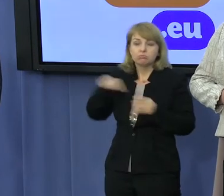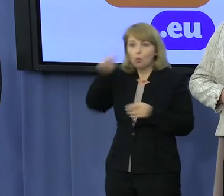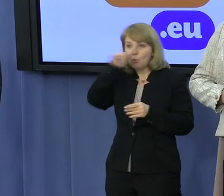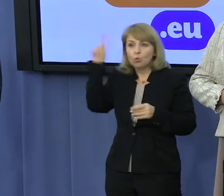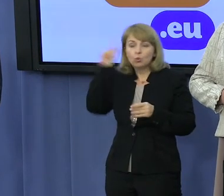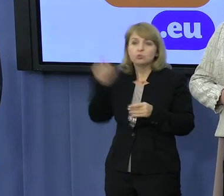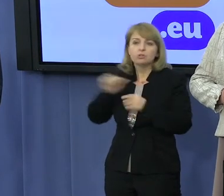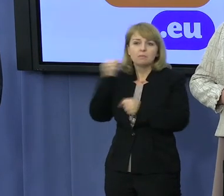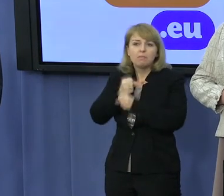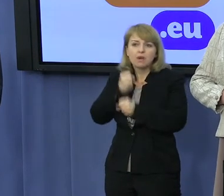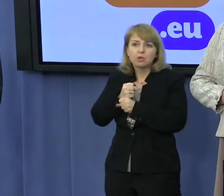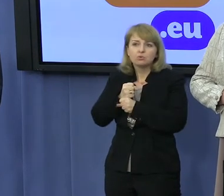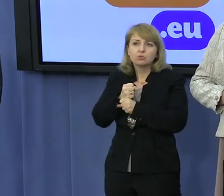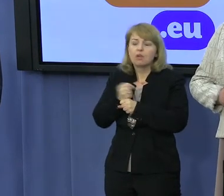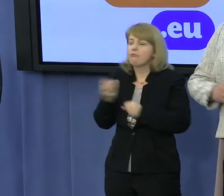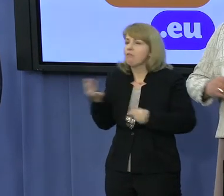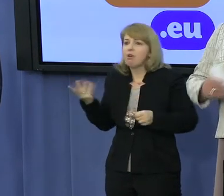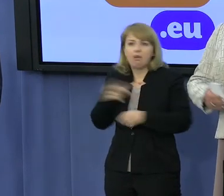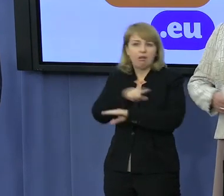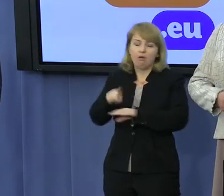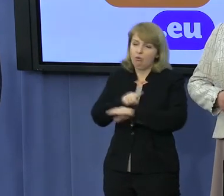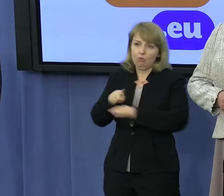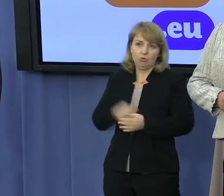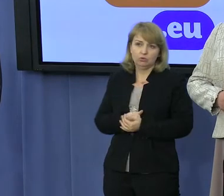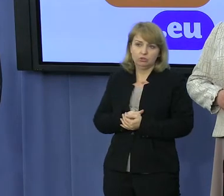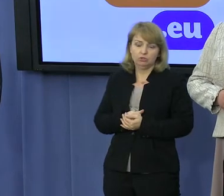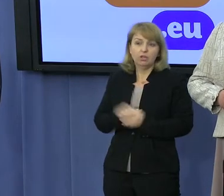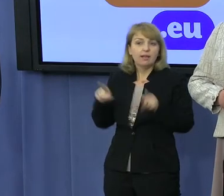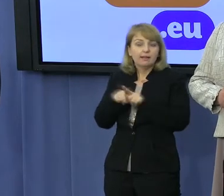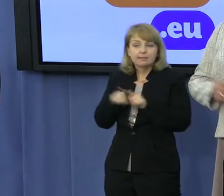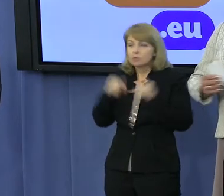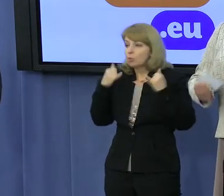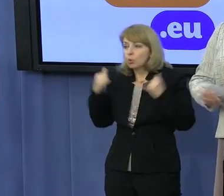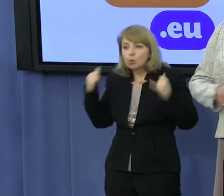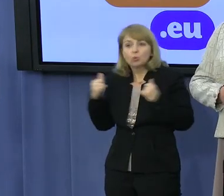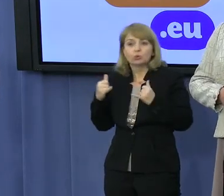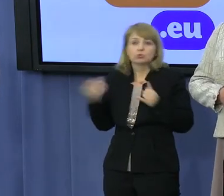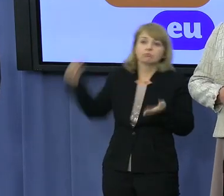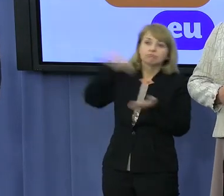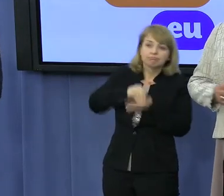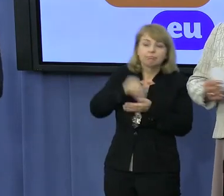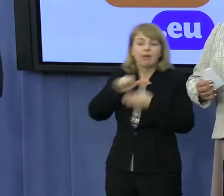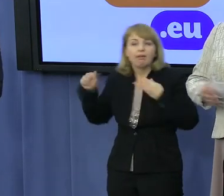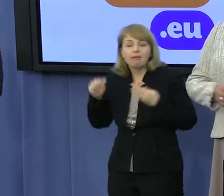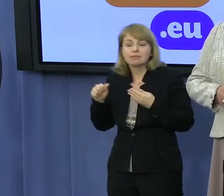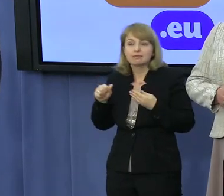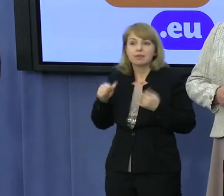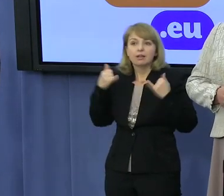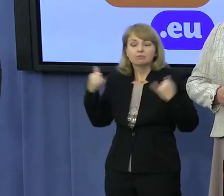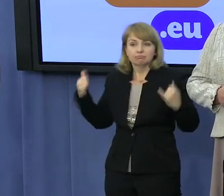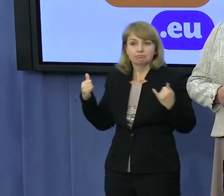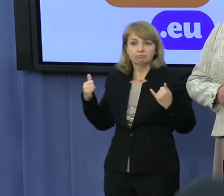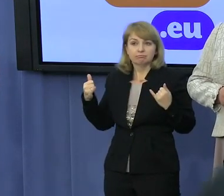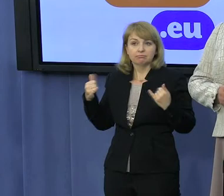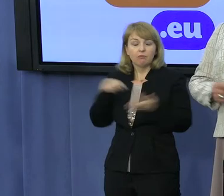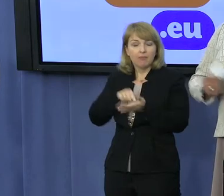pracuje wiele godzin ze wszystkimi innymi koniecznościami, które wiążą się z